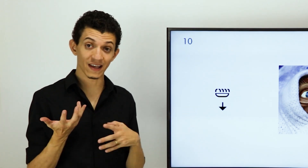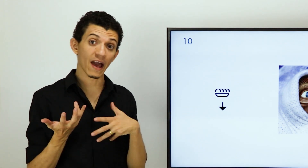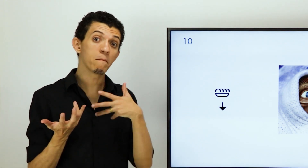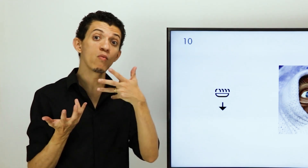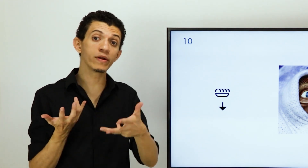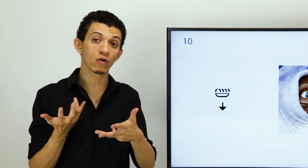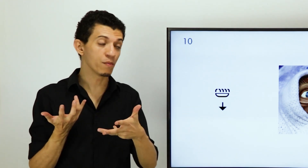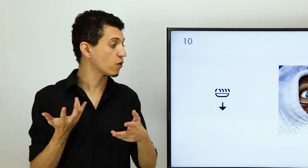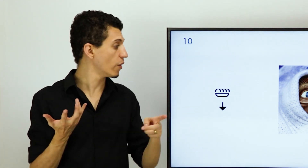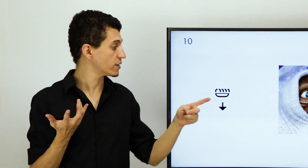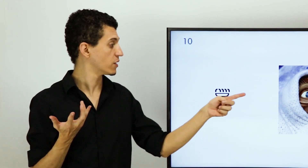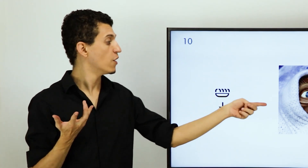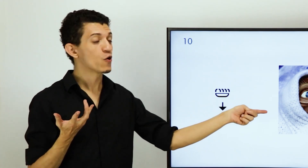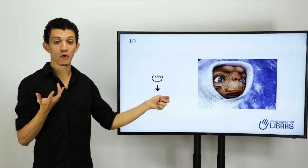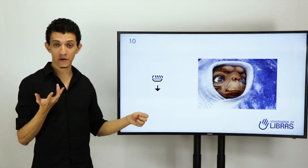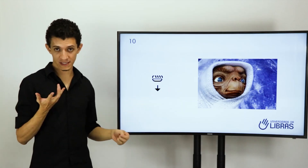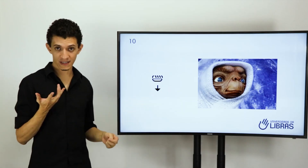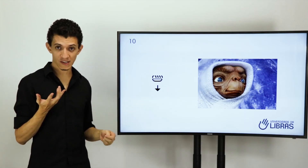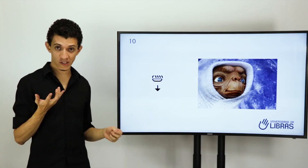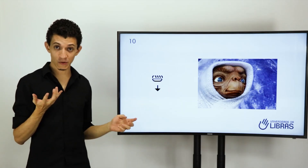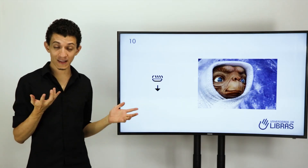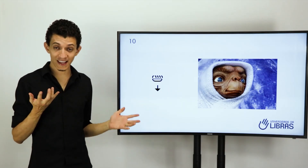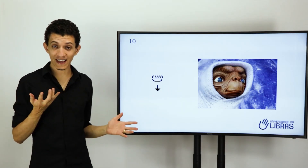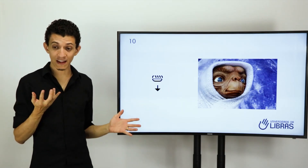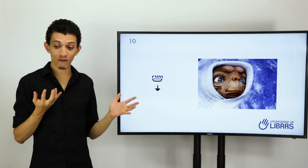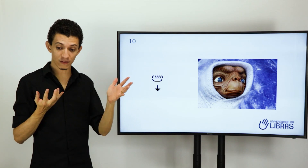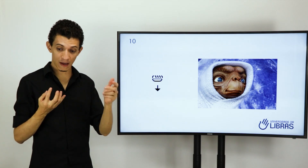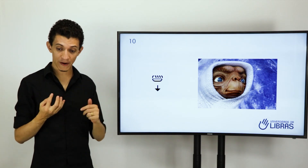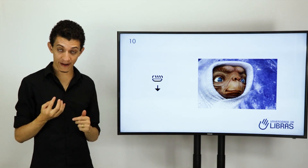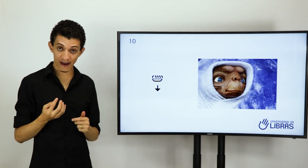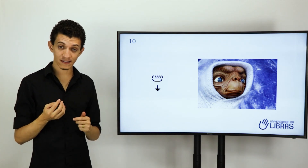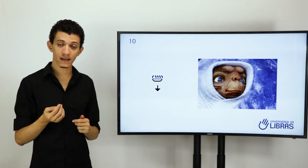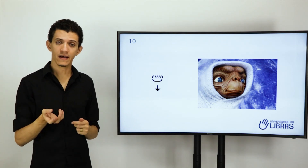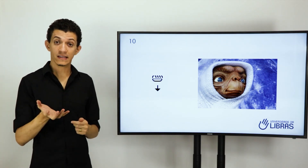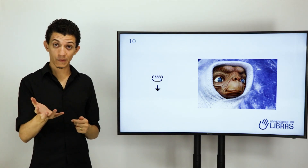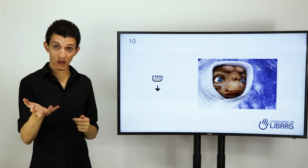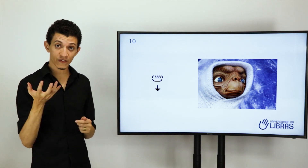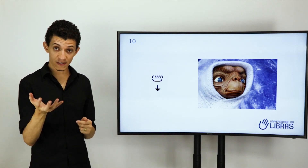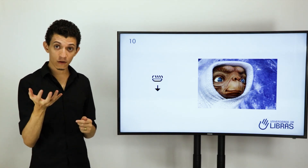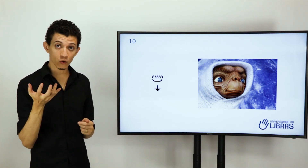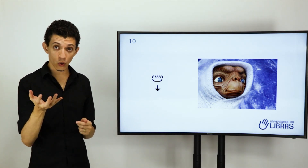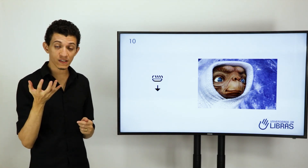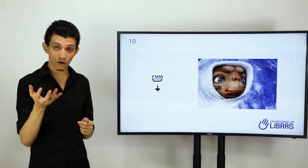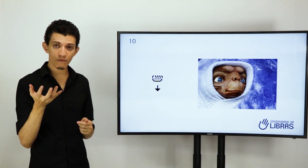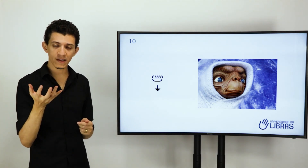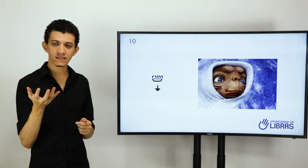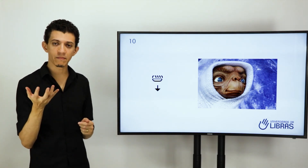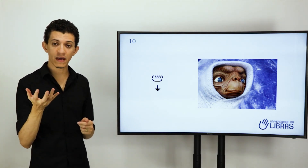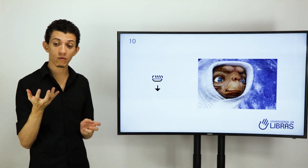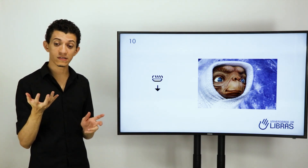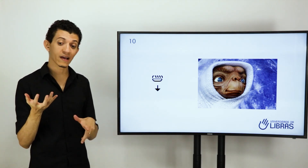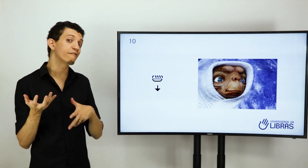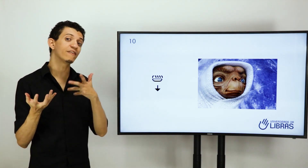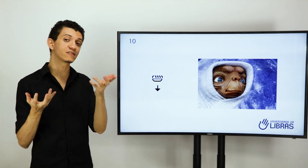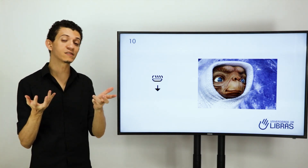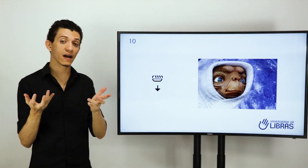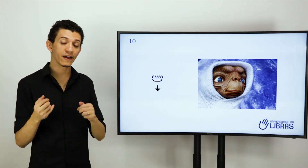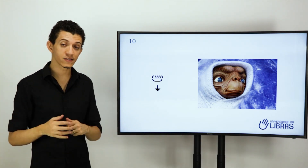você quer muito alguma coisa, como nesse caso aqui de ele ter querido voltar para casa, você pode fazer ele com dois movimentos também, quando você quer enfatizar isso,